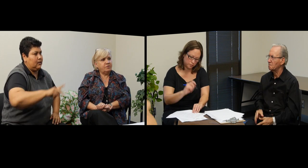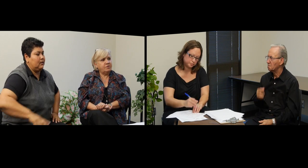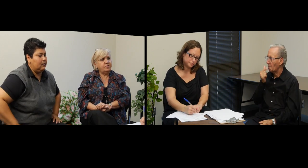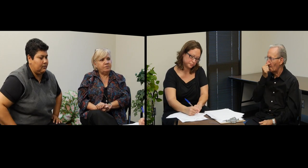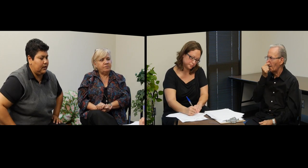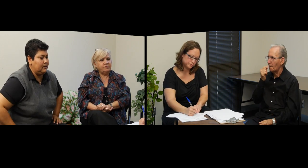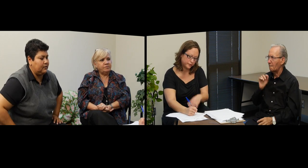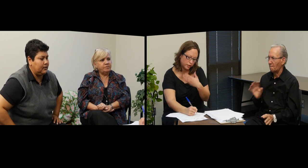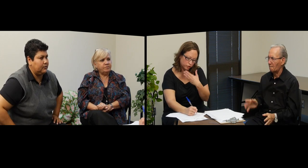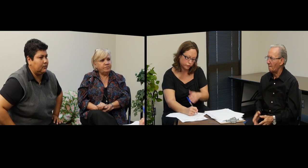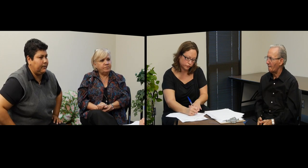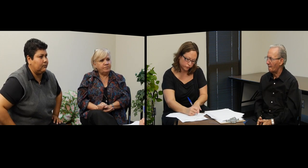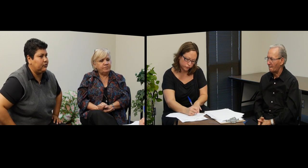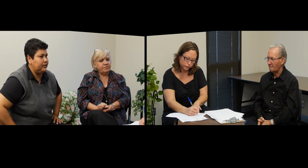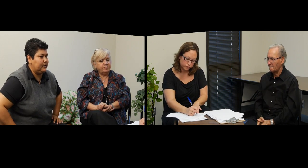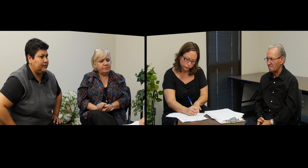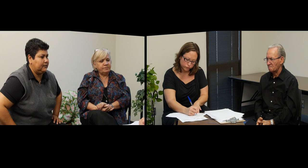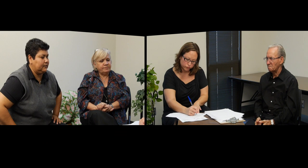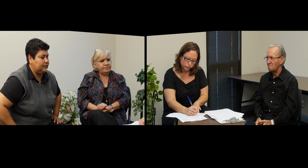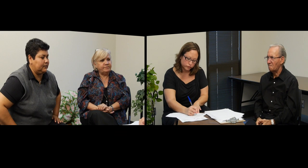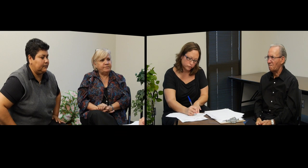Ok. National Bank. Muchas gracias. Ajá.